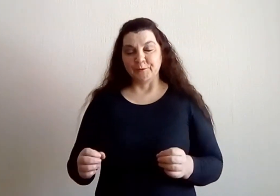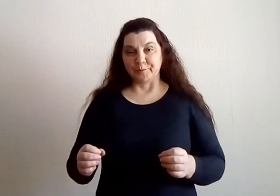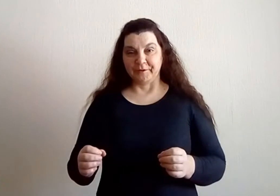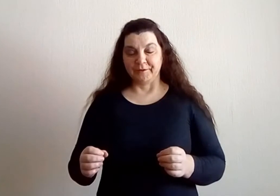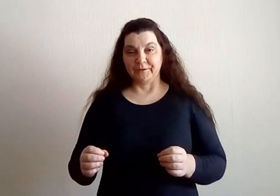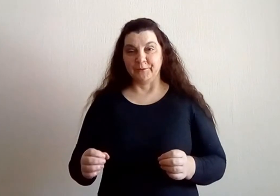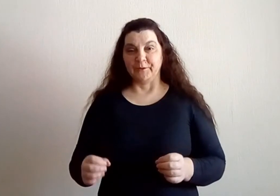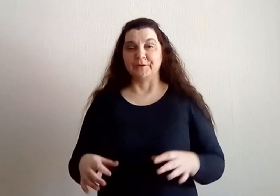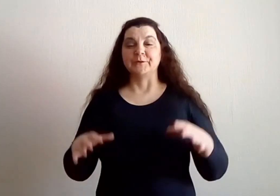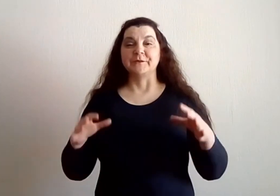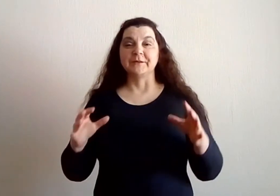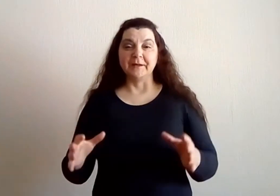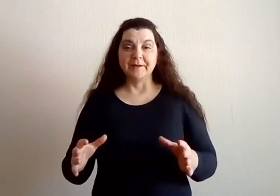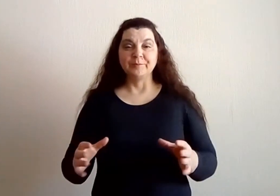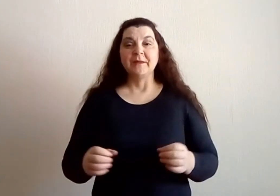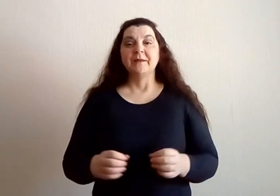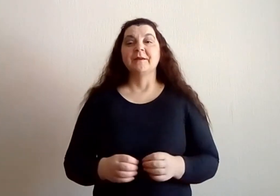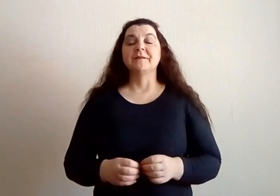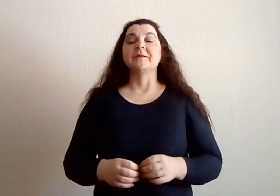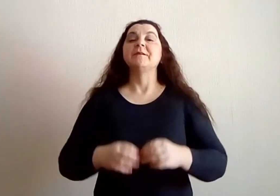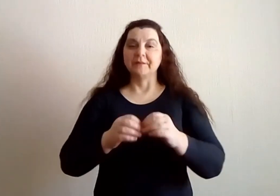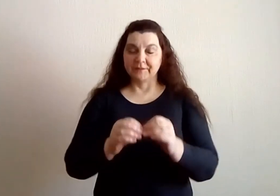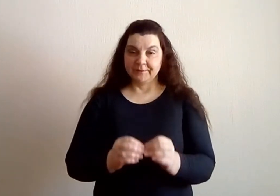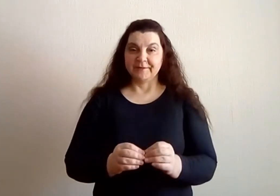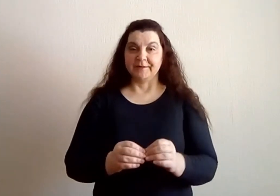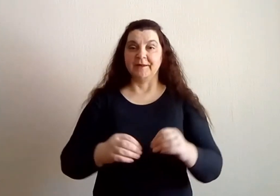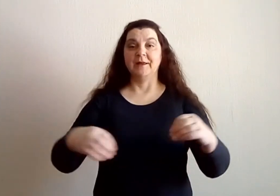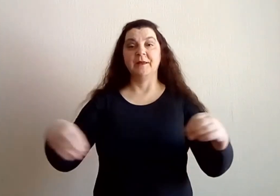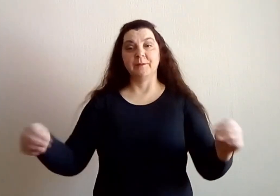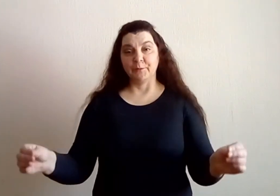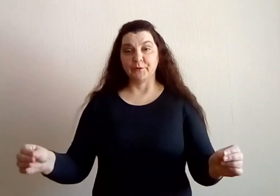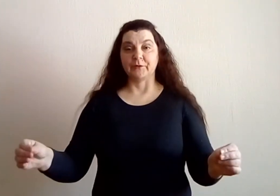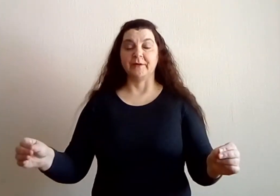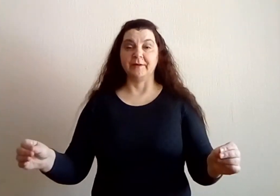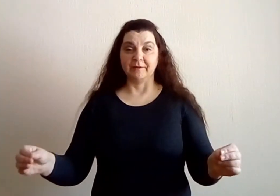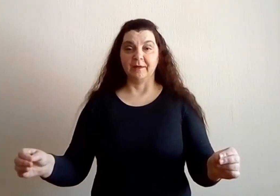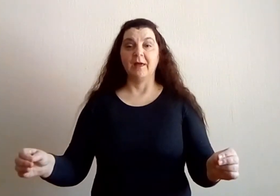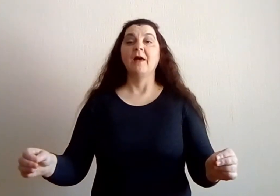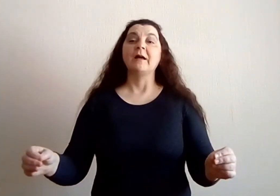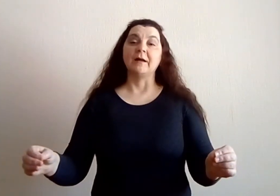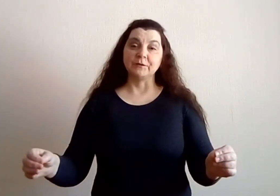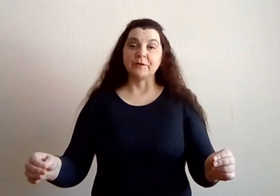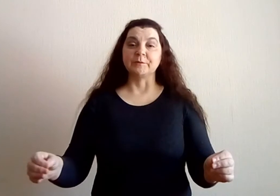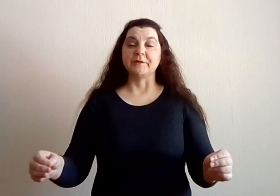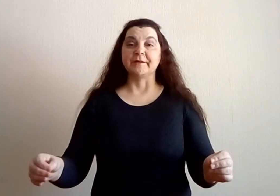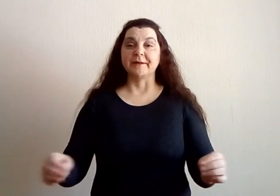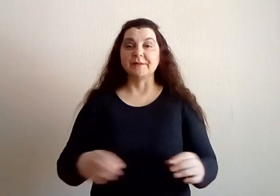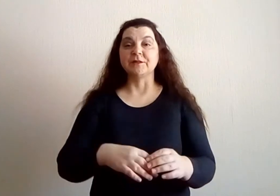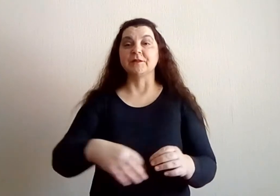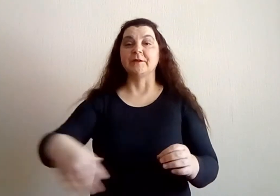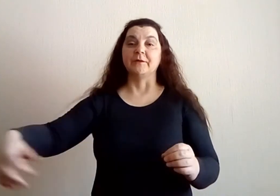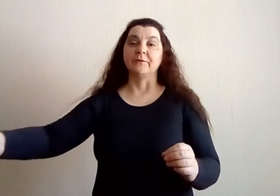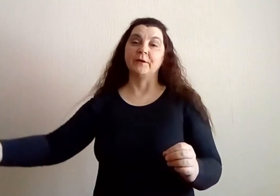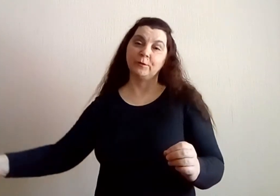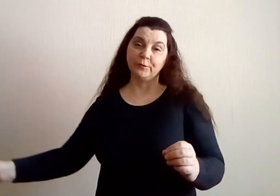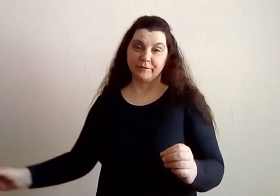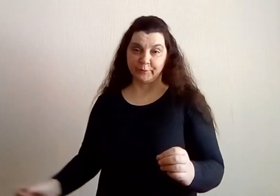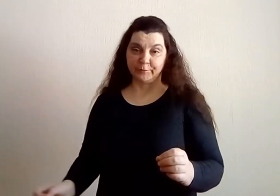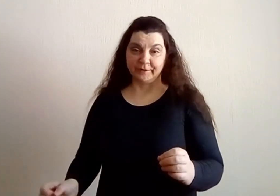предысторию, что дедлайн – это действительно мёртвая линия, которая была ограничена вокруг тюрьмы,